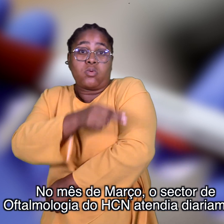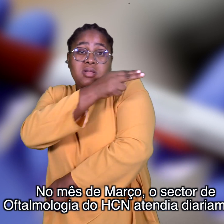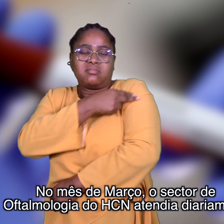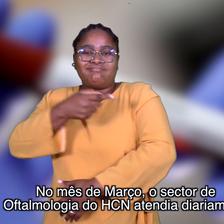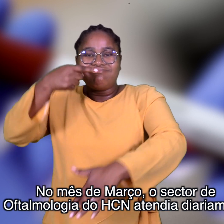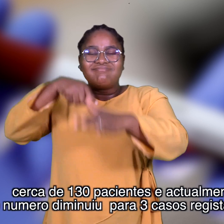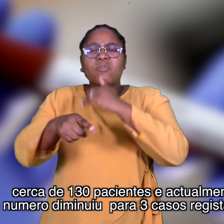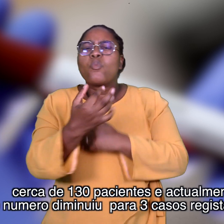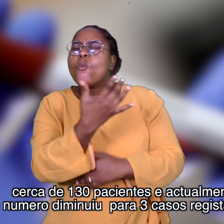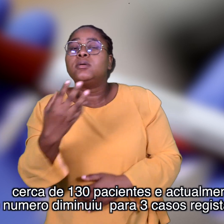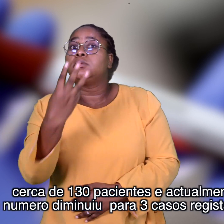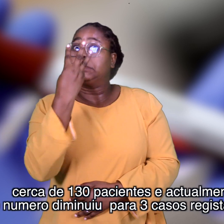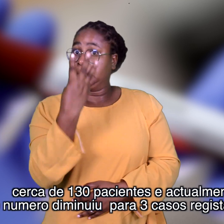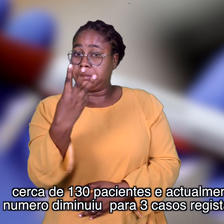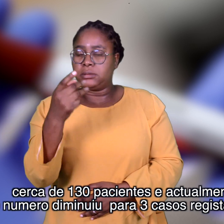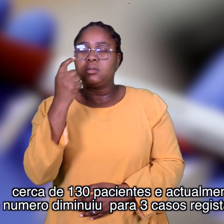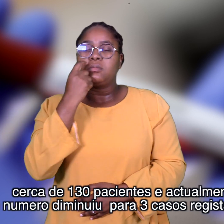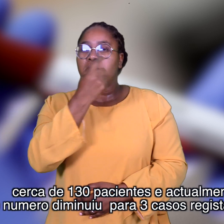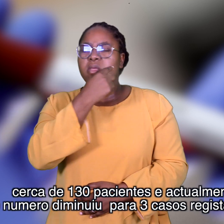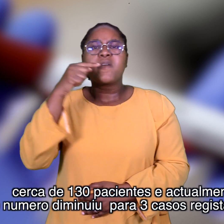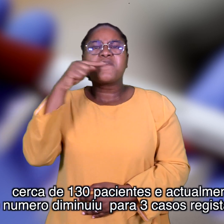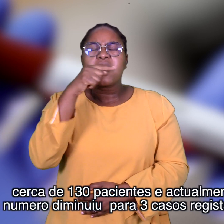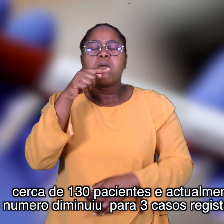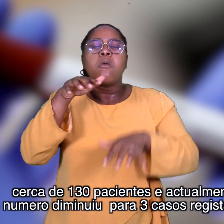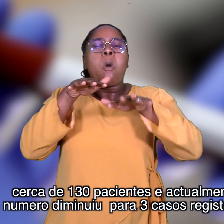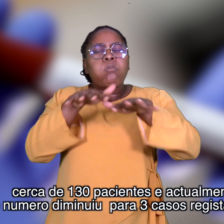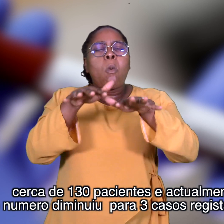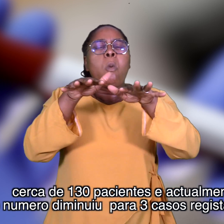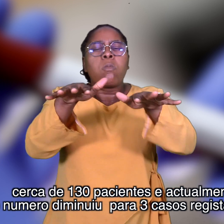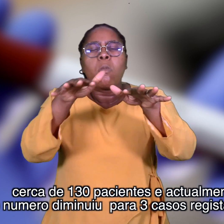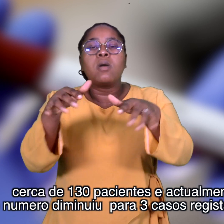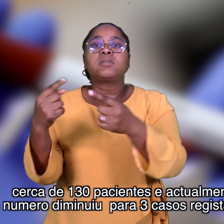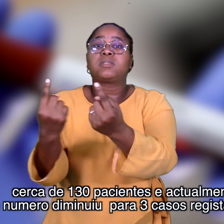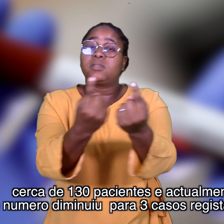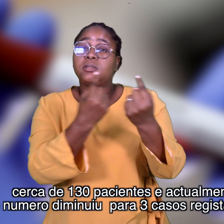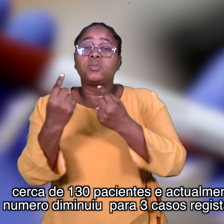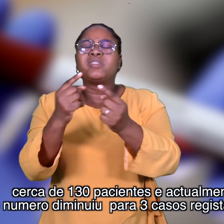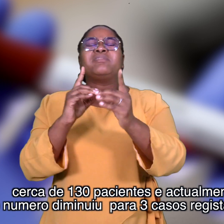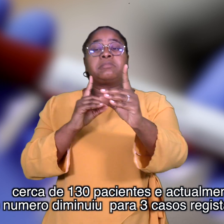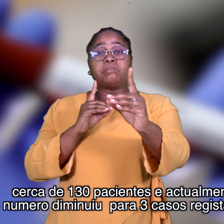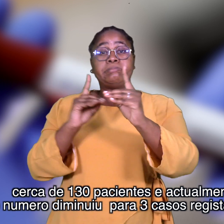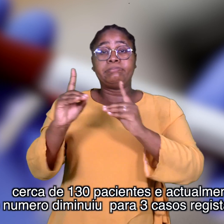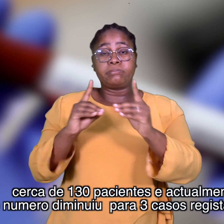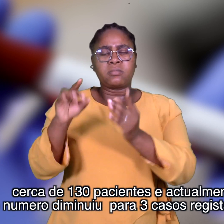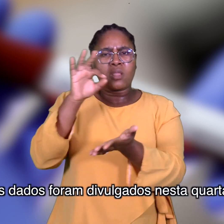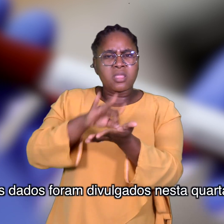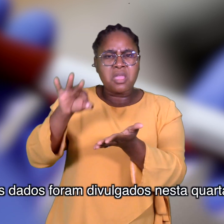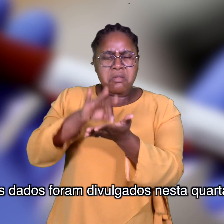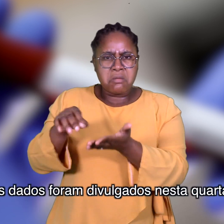diariamente cerca de 130 pacientes e, atualmente, o número diminuiu para três casos registrados. Os dados foram